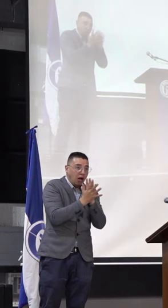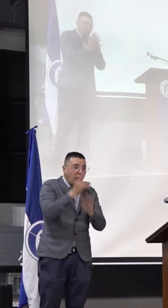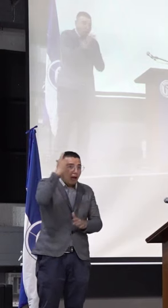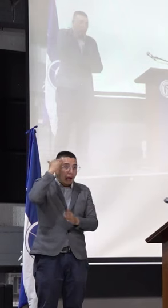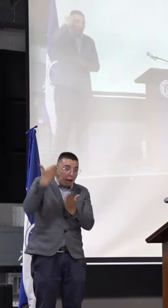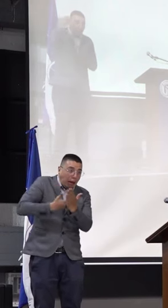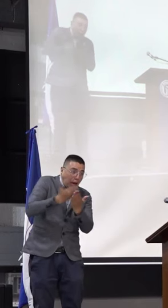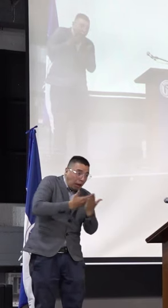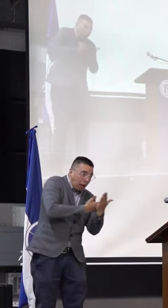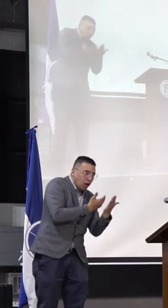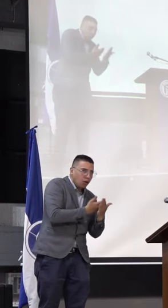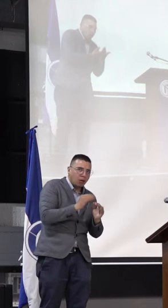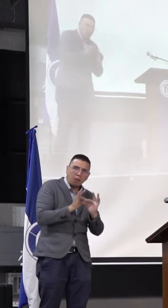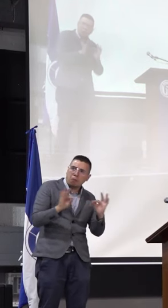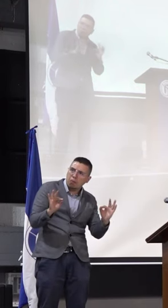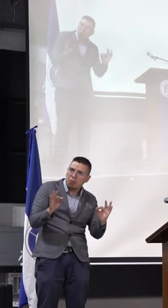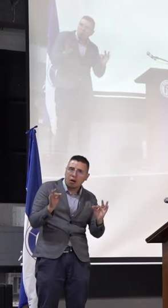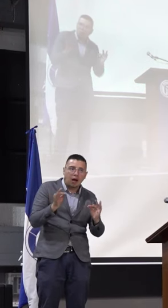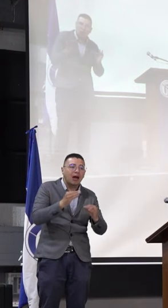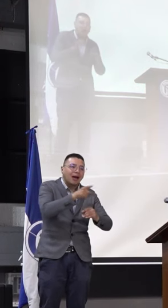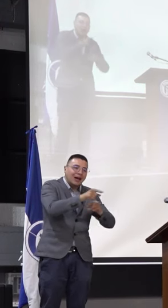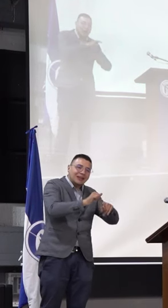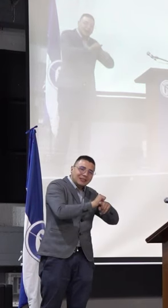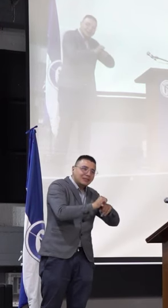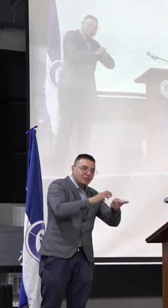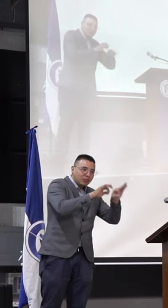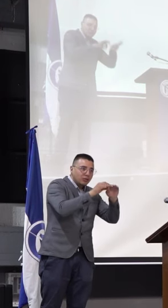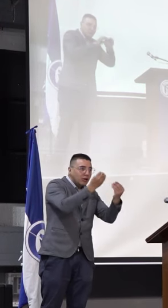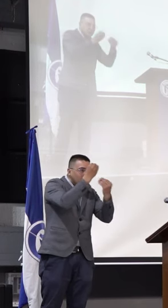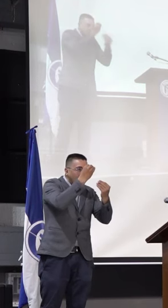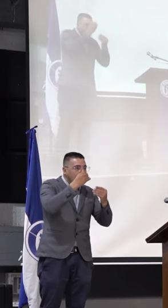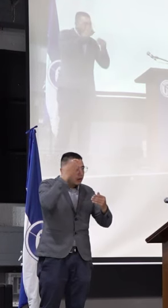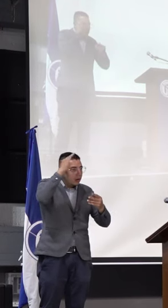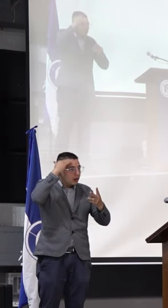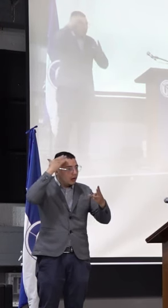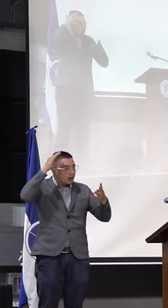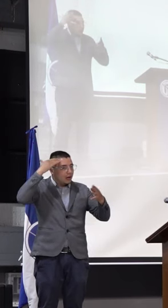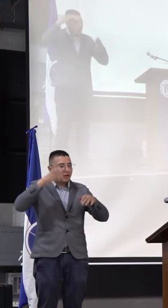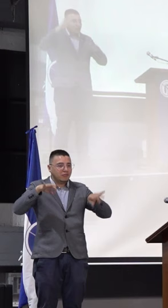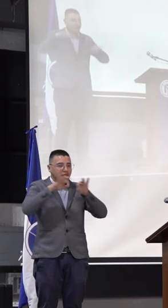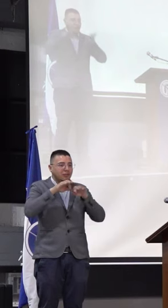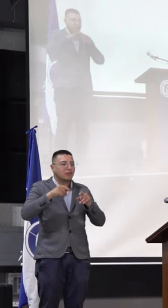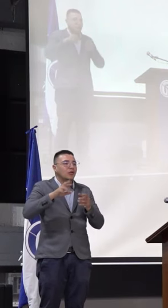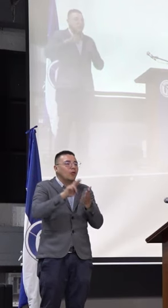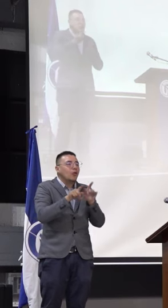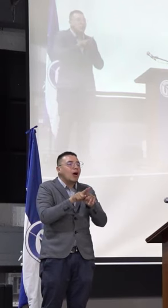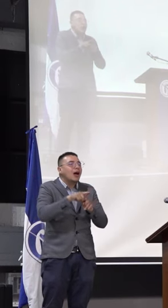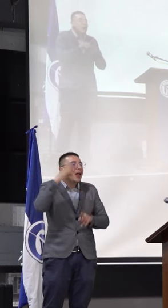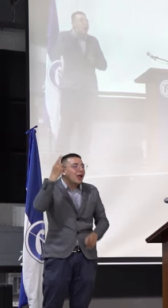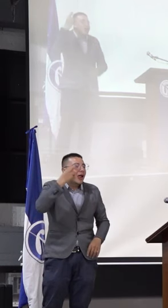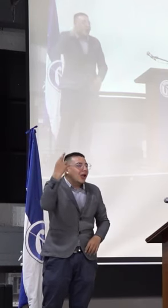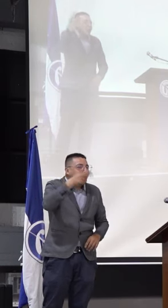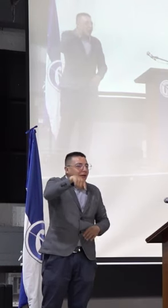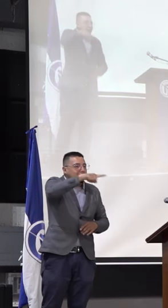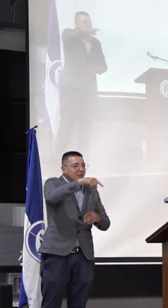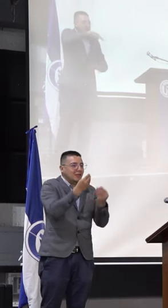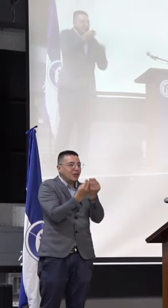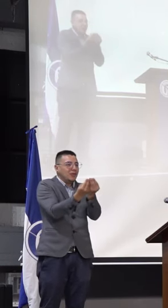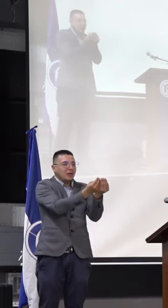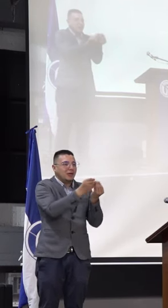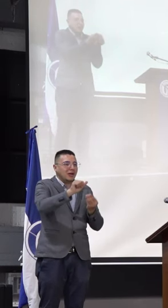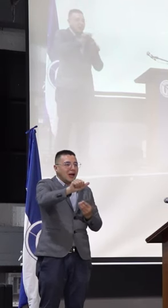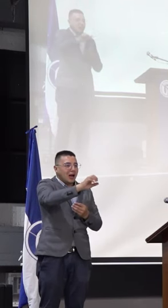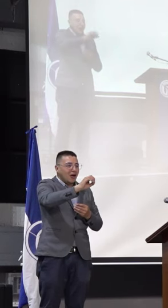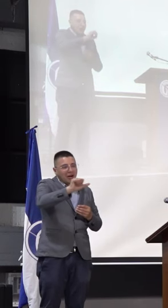papeleo. Sí, como esos ejercicios me parecen sumamente importantes que nosotros podamos retroalimentarle a los compañeros y